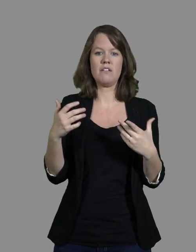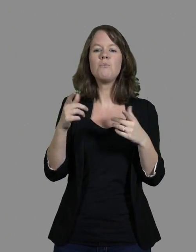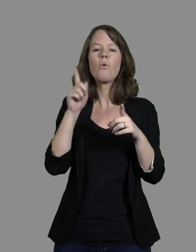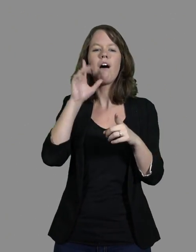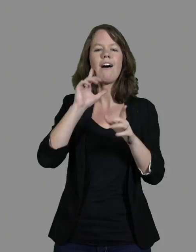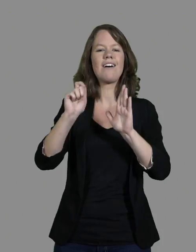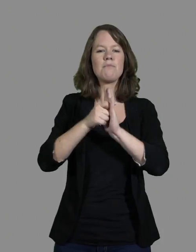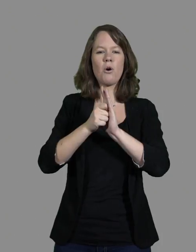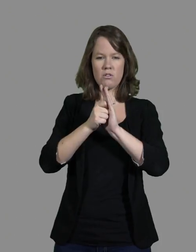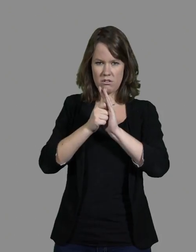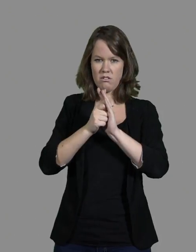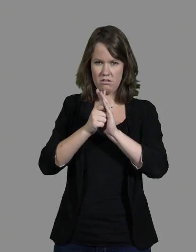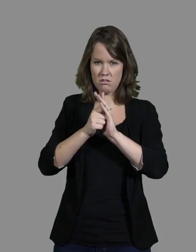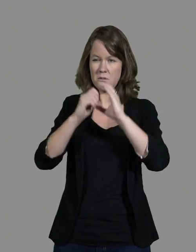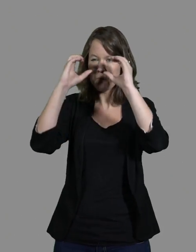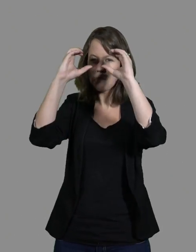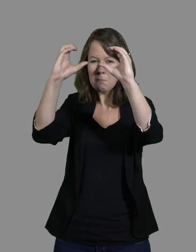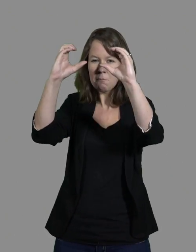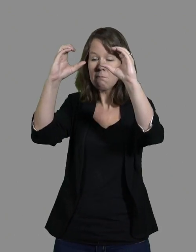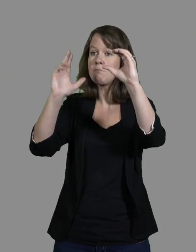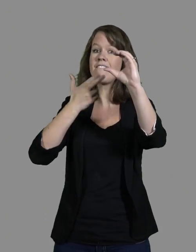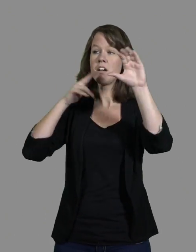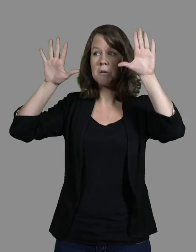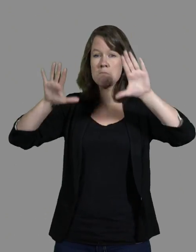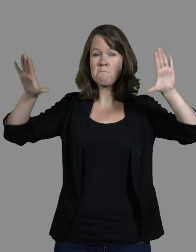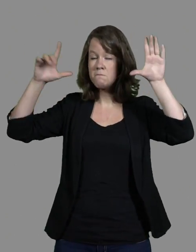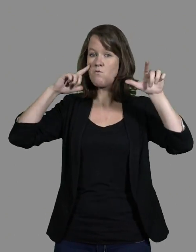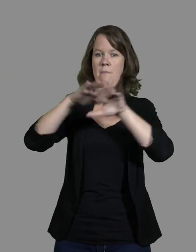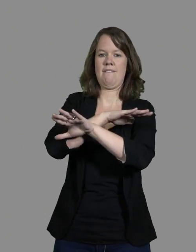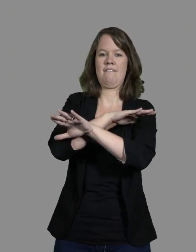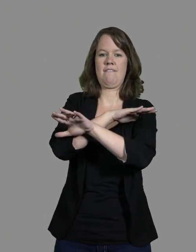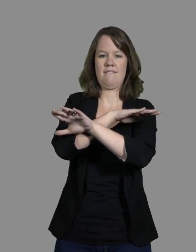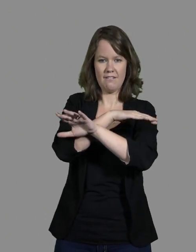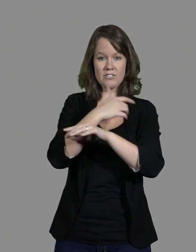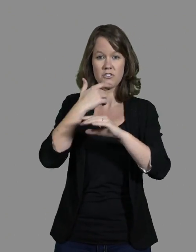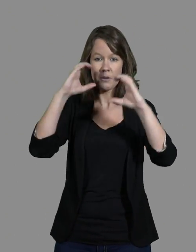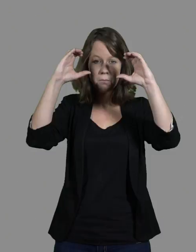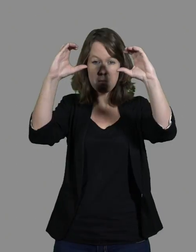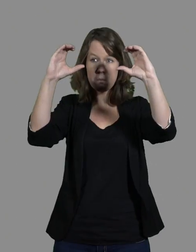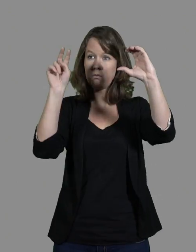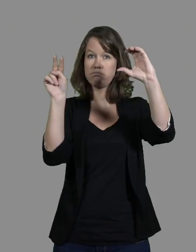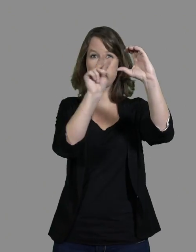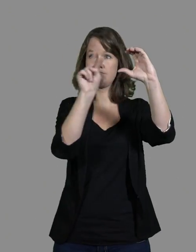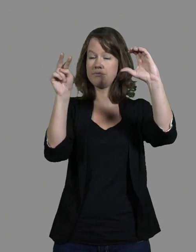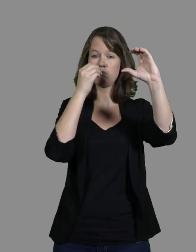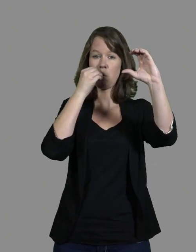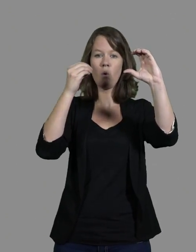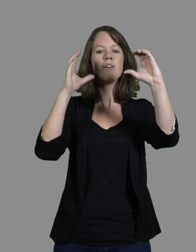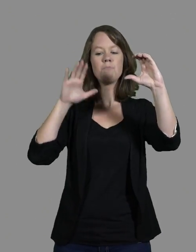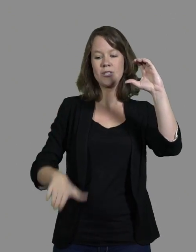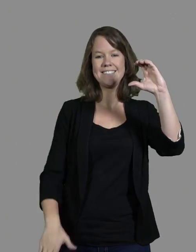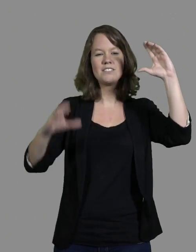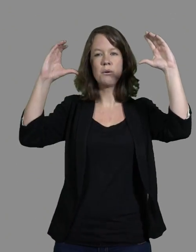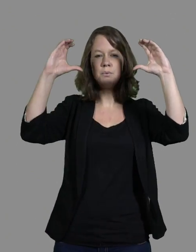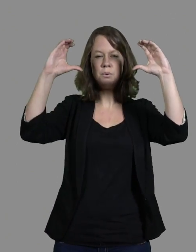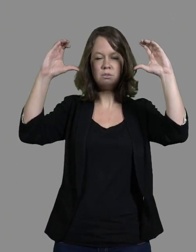mon champ central était parfait, en fait. Je distingue très bien les choses. Donc, quand j'étais petite, c'était un peu plus large. Et puis,